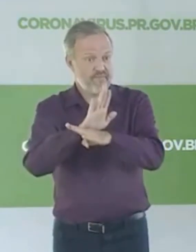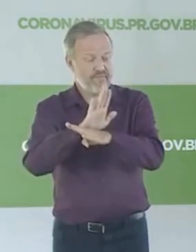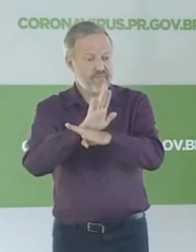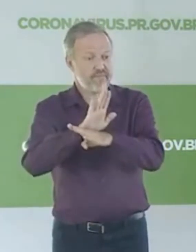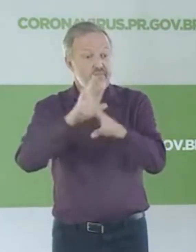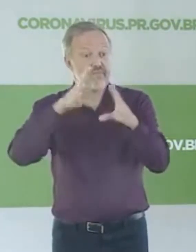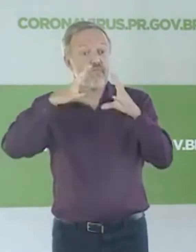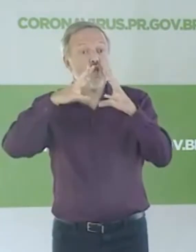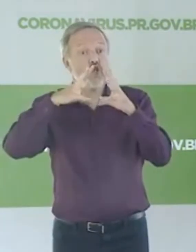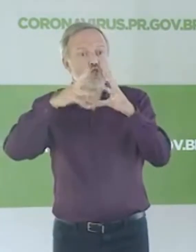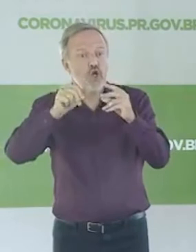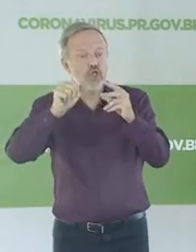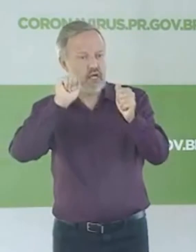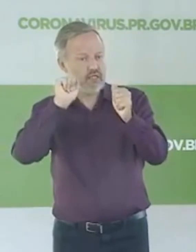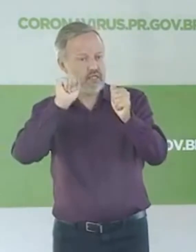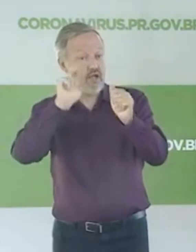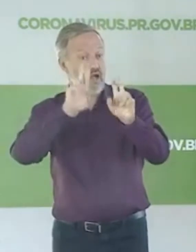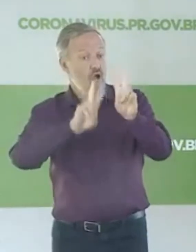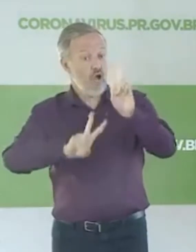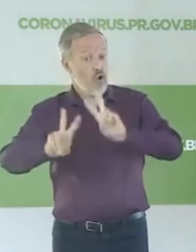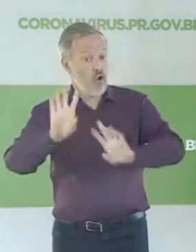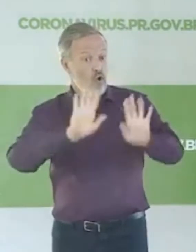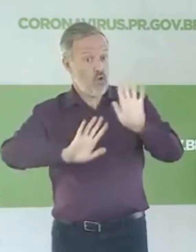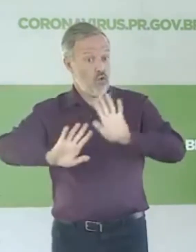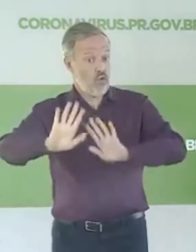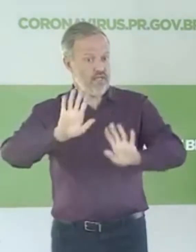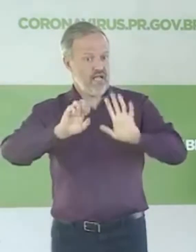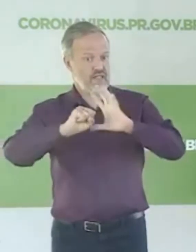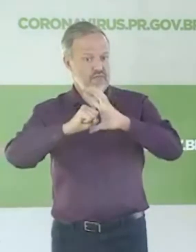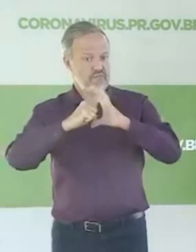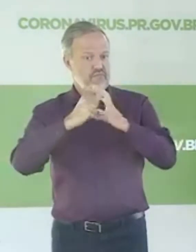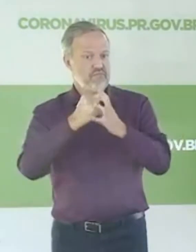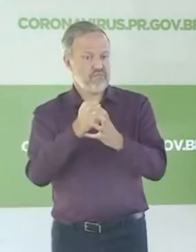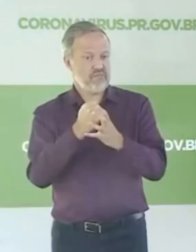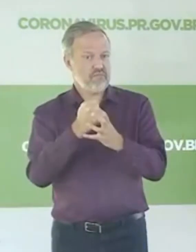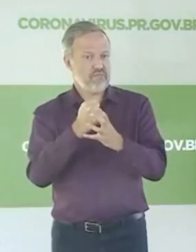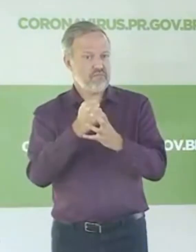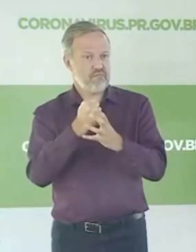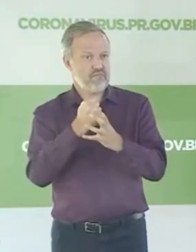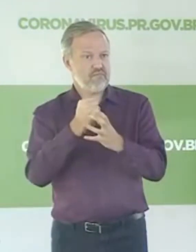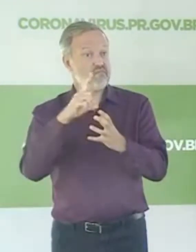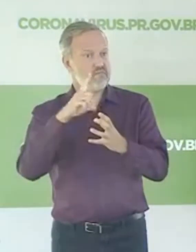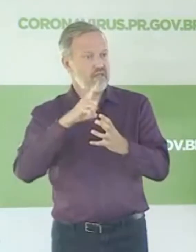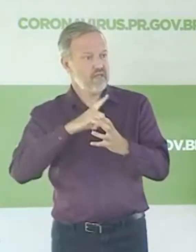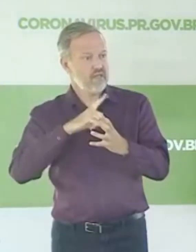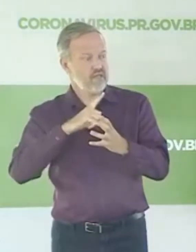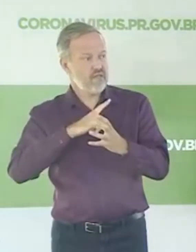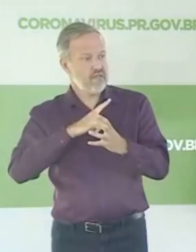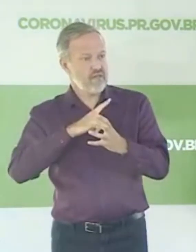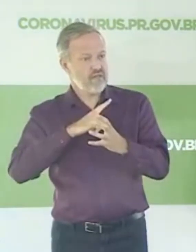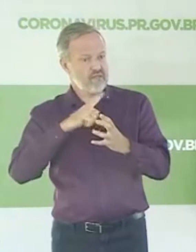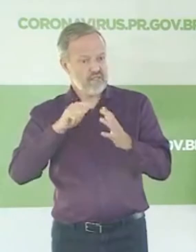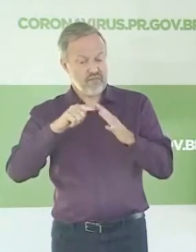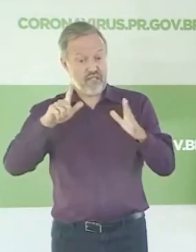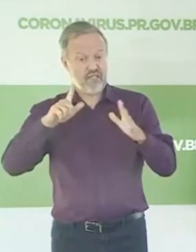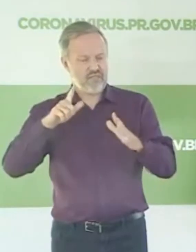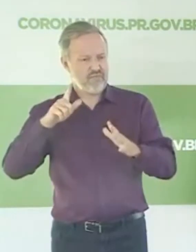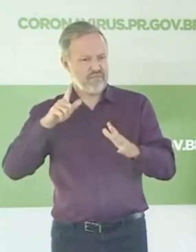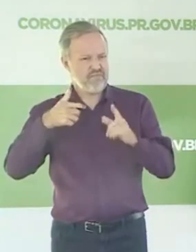todo esse enfrentamento que nós temos com o coronavírus, que vai ter aí, infelizmente, um abalo